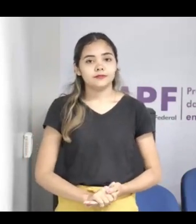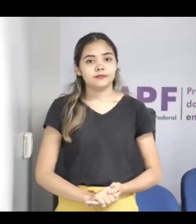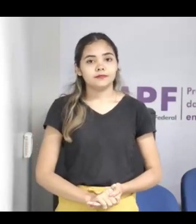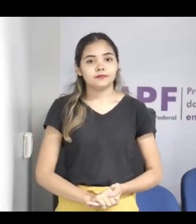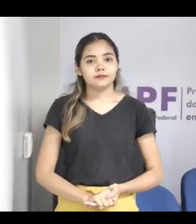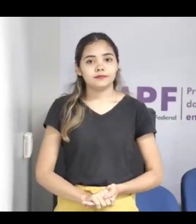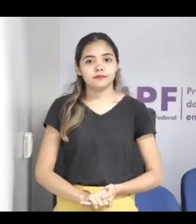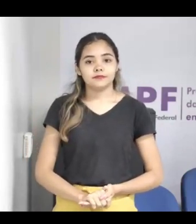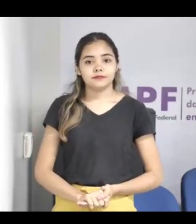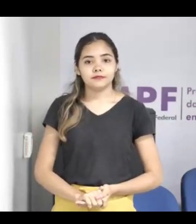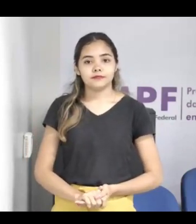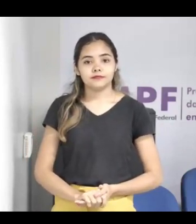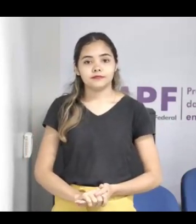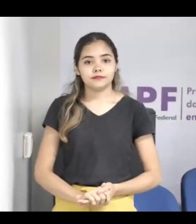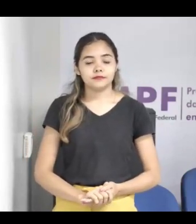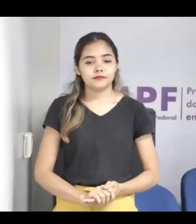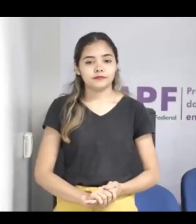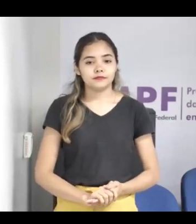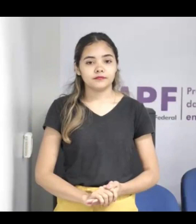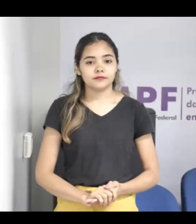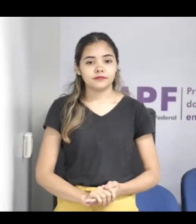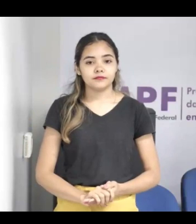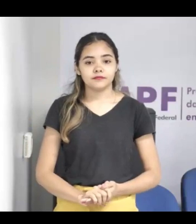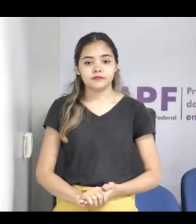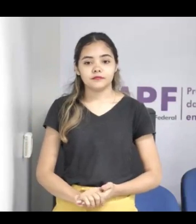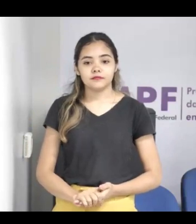gente tem alcance a essas famílias. Então,